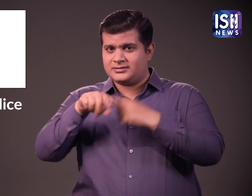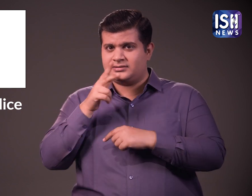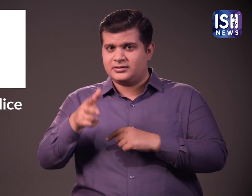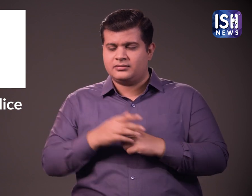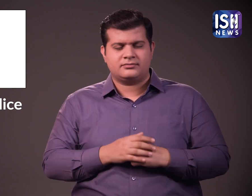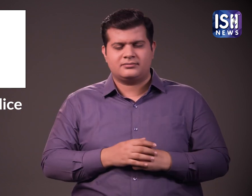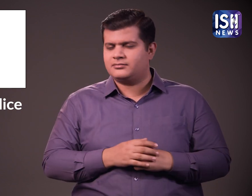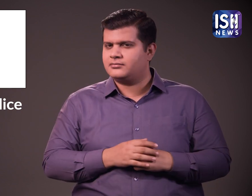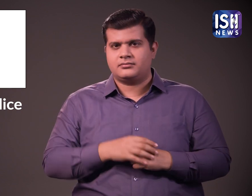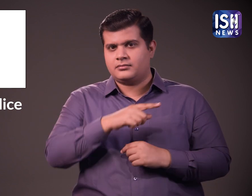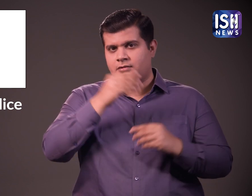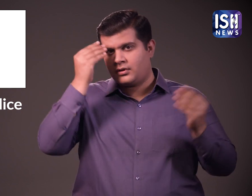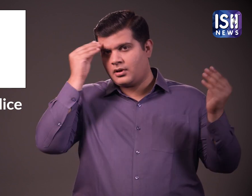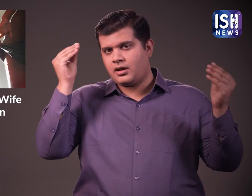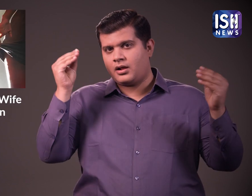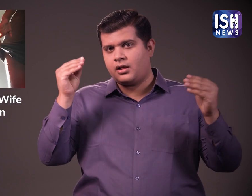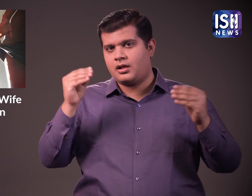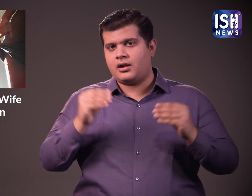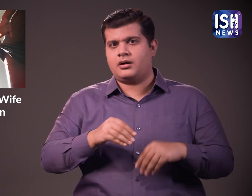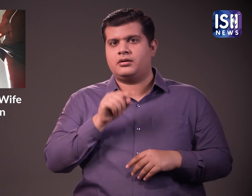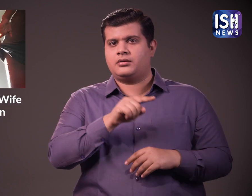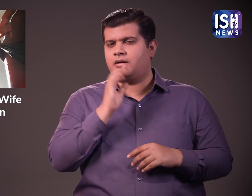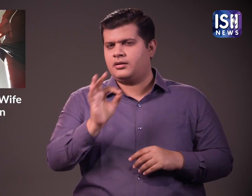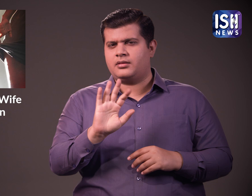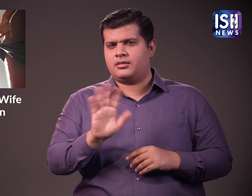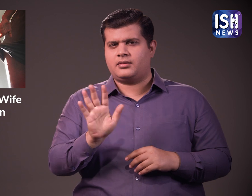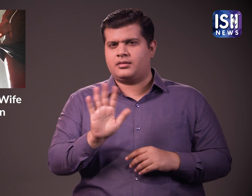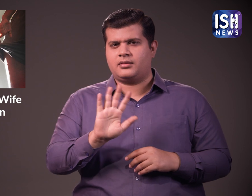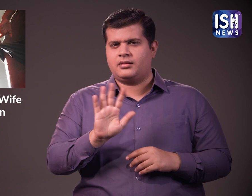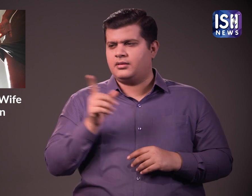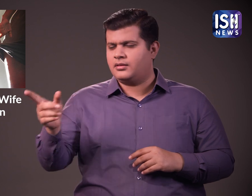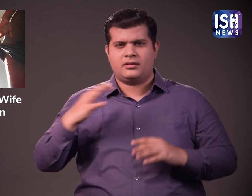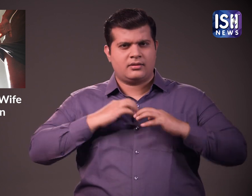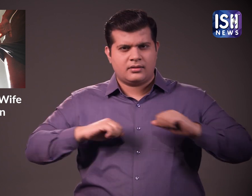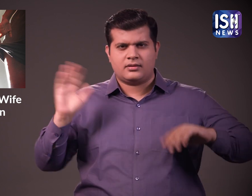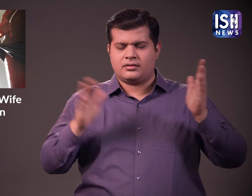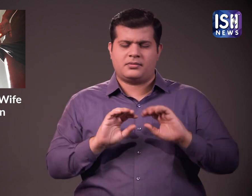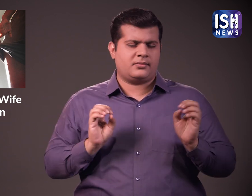दावे का खंडन किया और कहा कि प्रभाकरन की पत्नी के साथ कभी मारपिट नहीं की गई